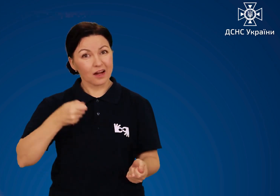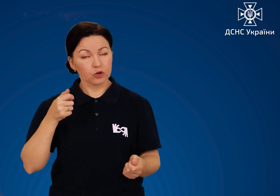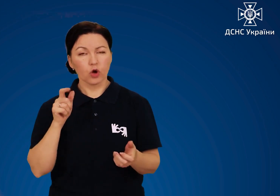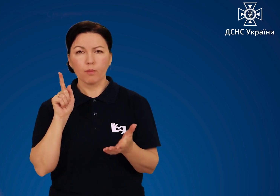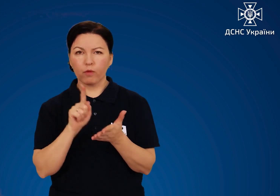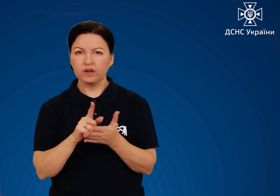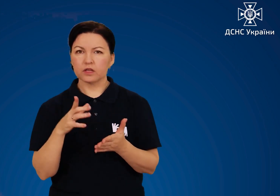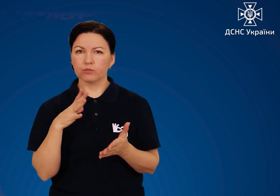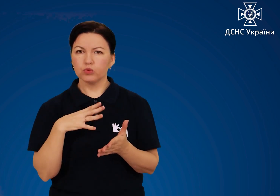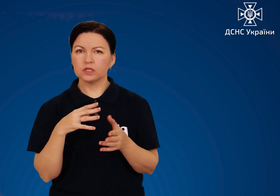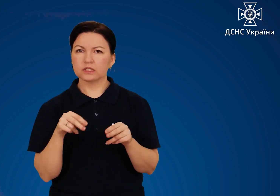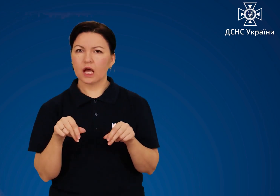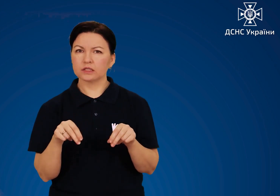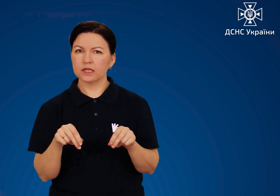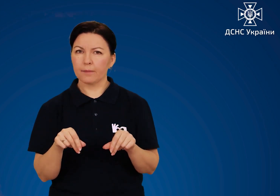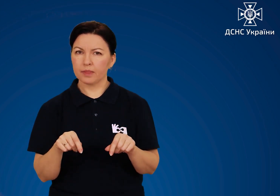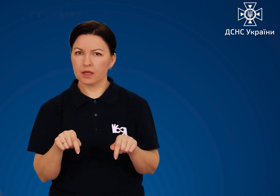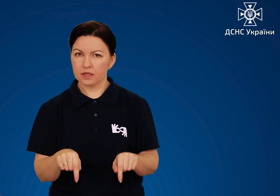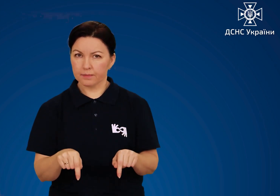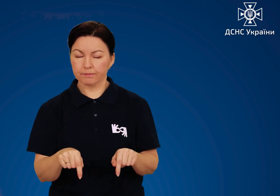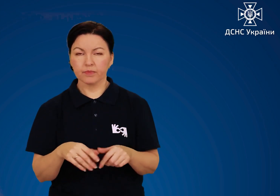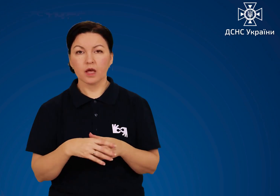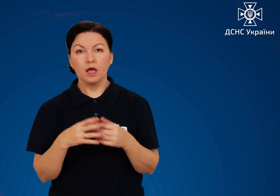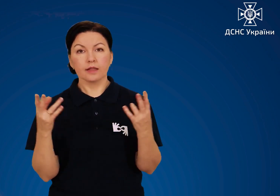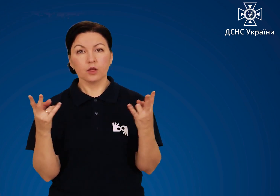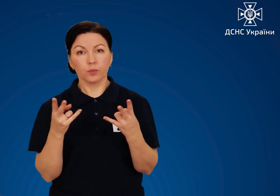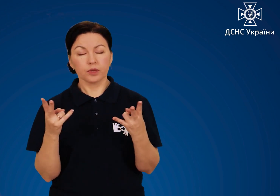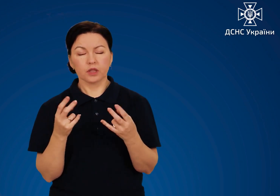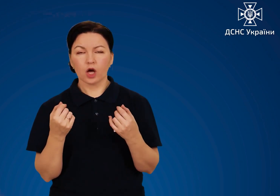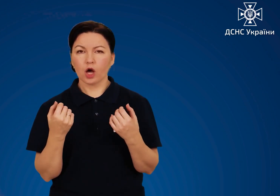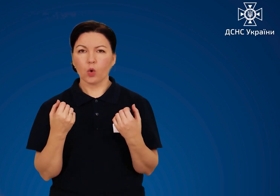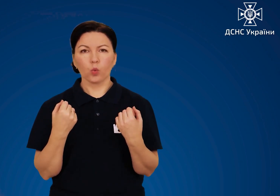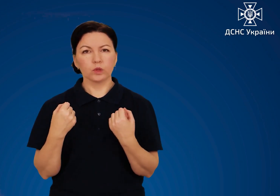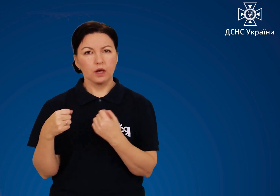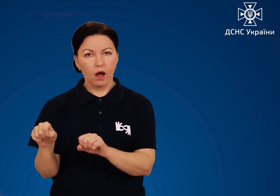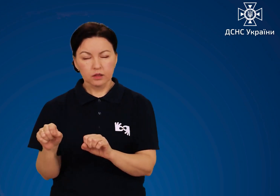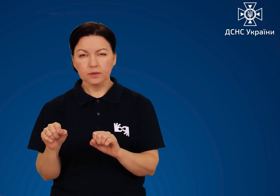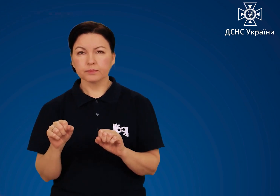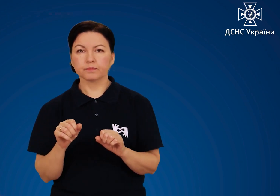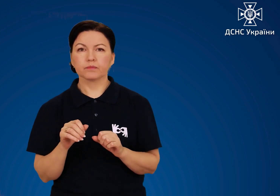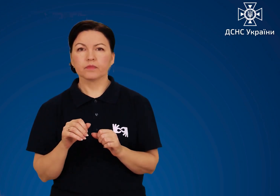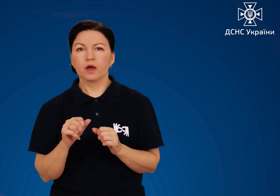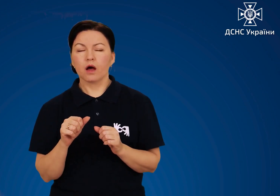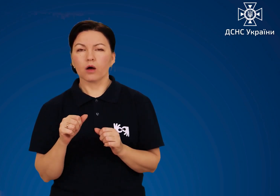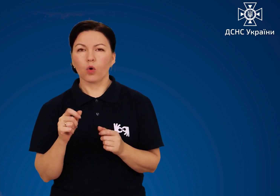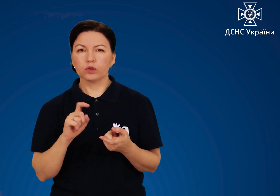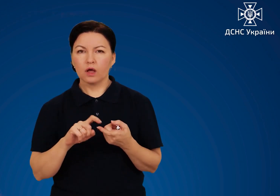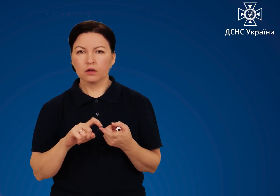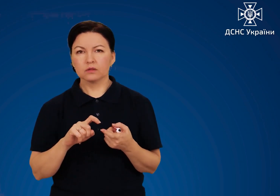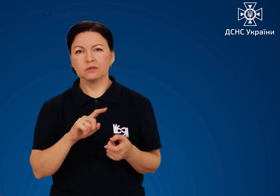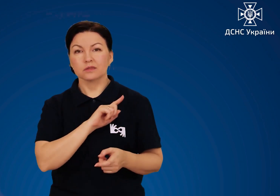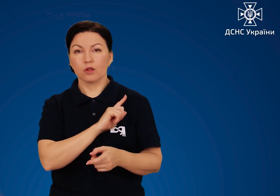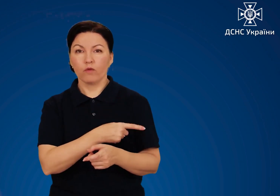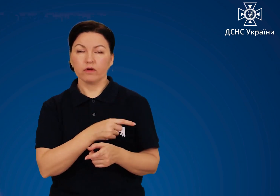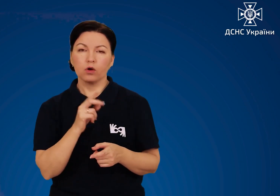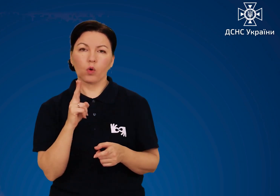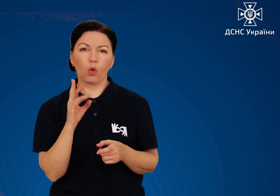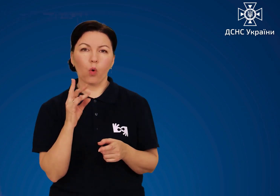генератора повинні бути заземлені. Також необхідно уникати контакту силових контурів